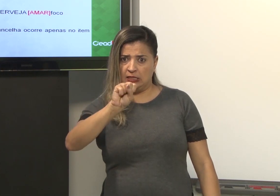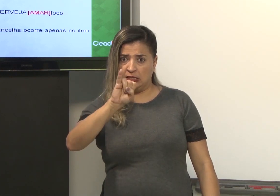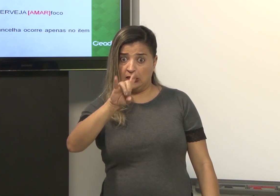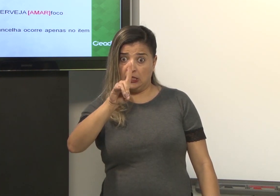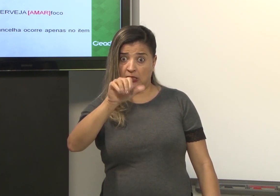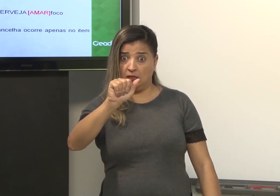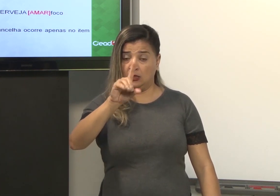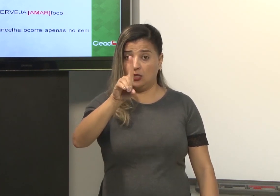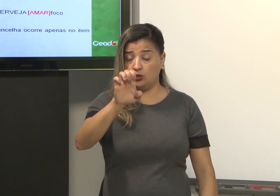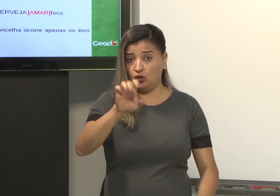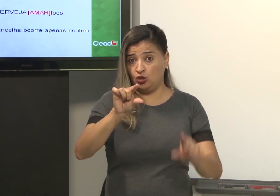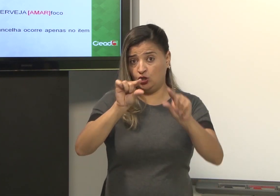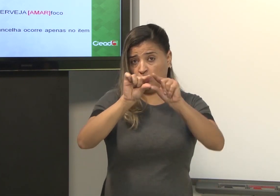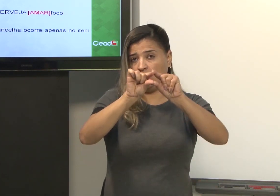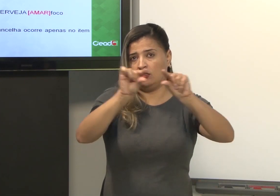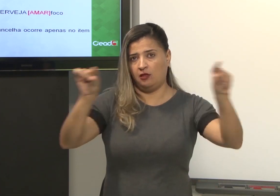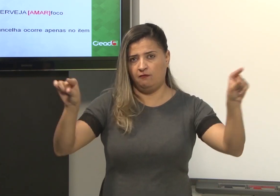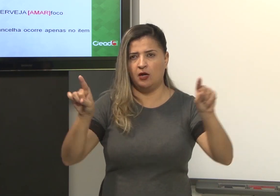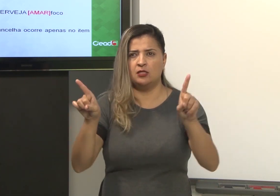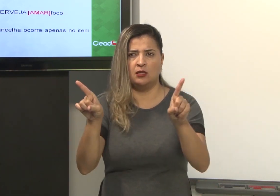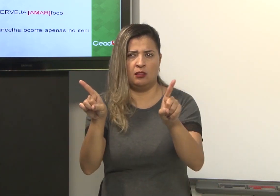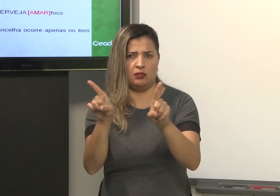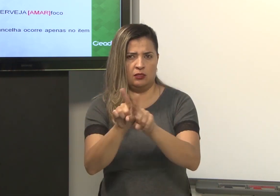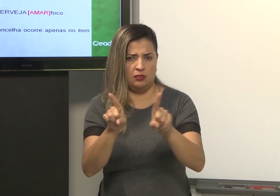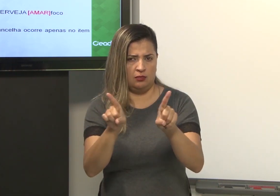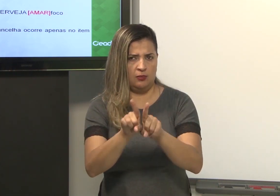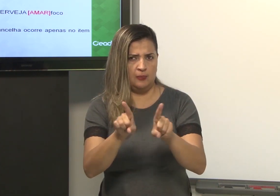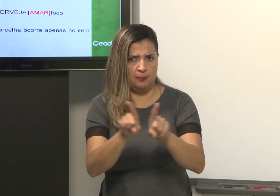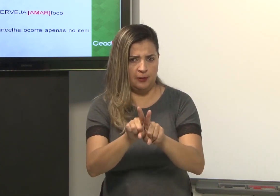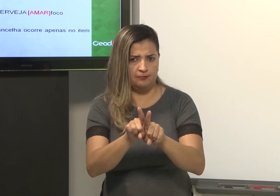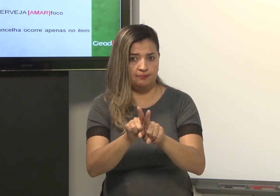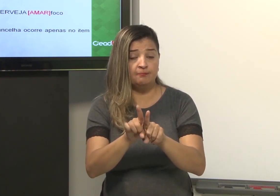Porque deu intensidade à frase. Também.